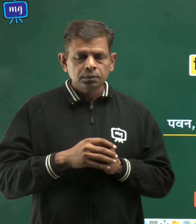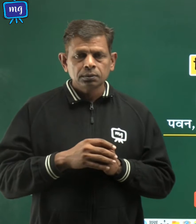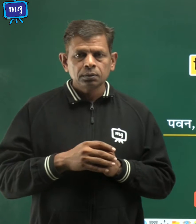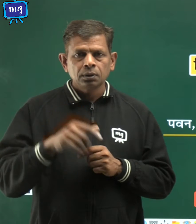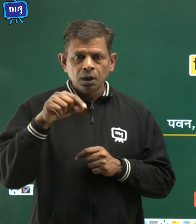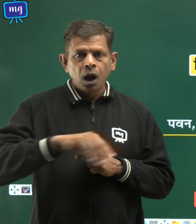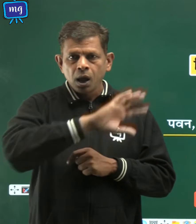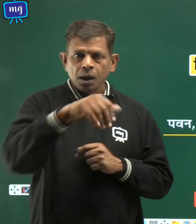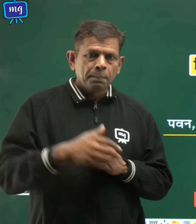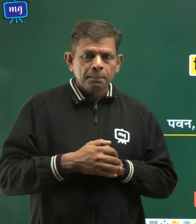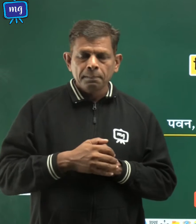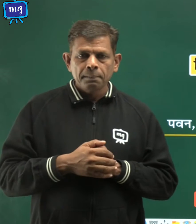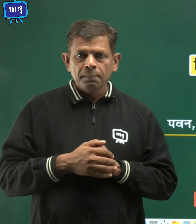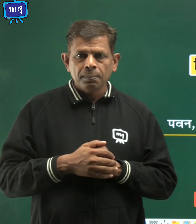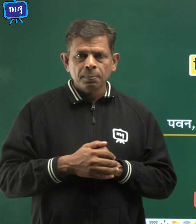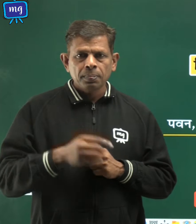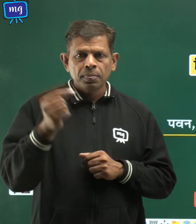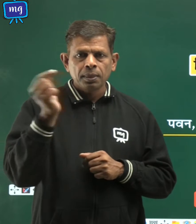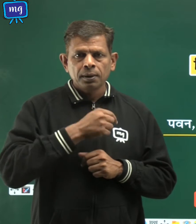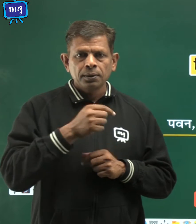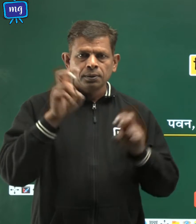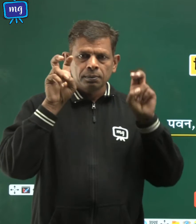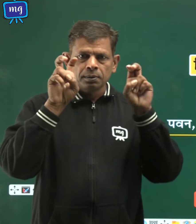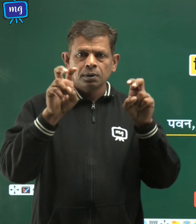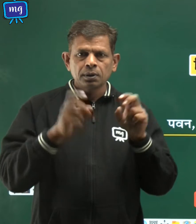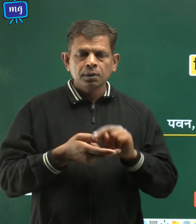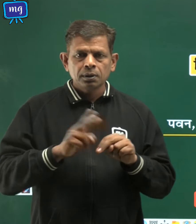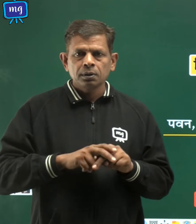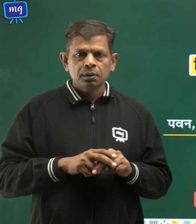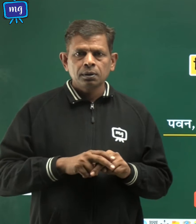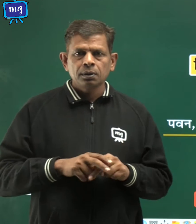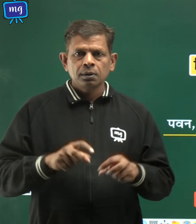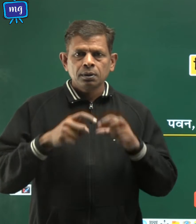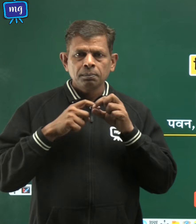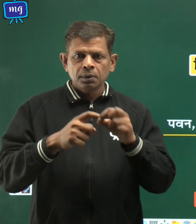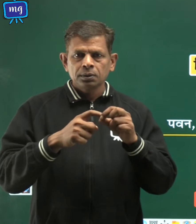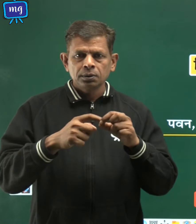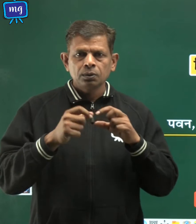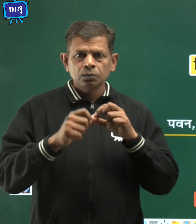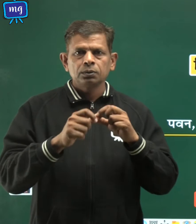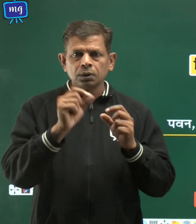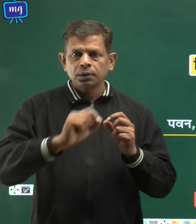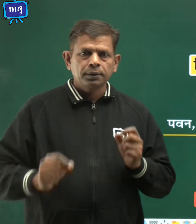आज हम इस सद्ध्याय के प्रश्न उत्तर करेंगे